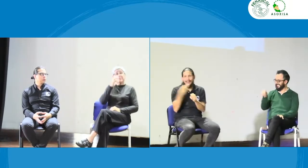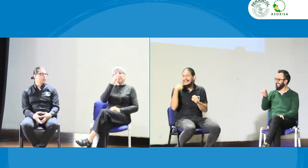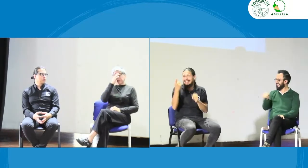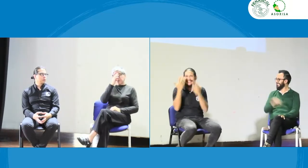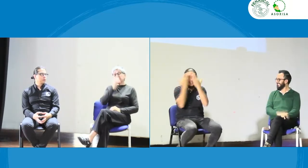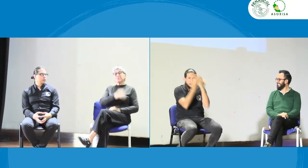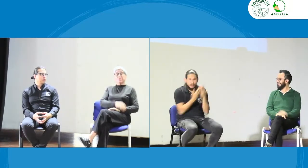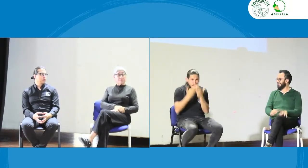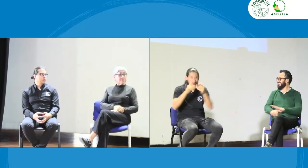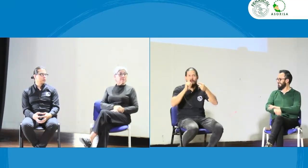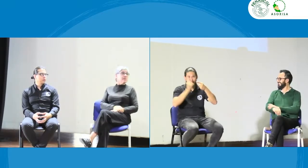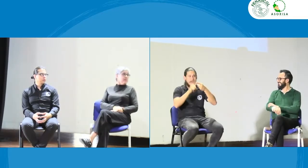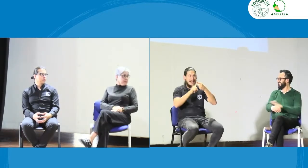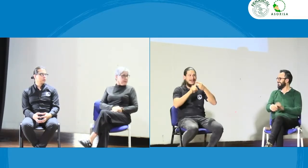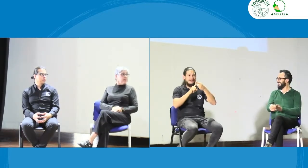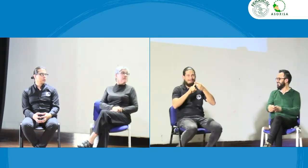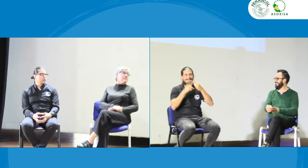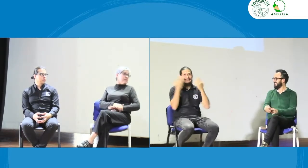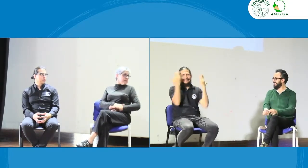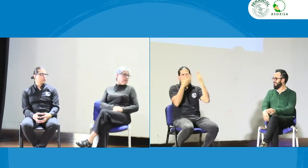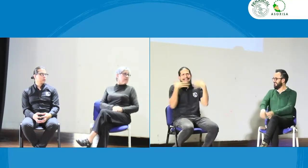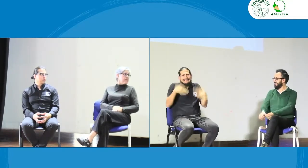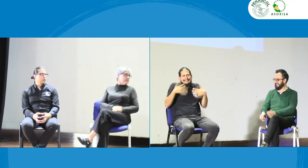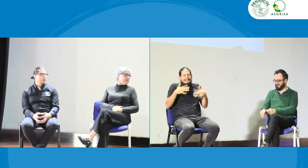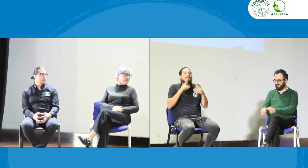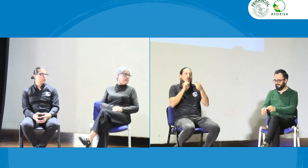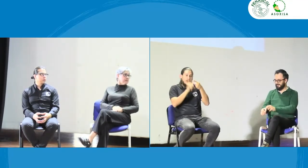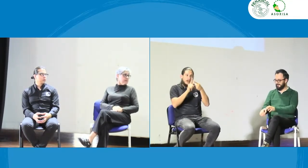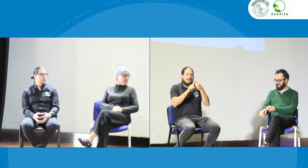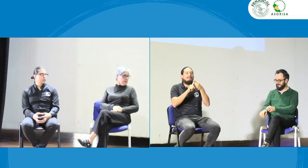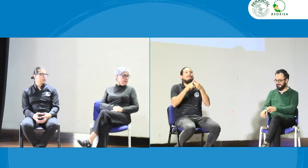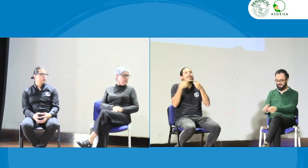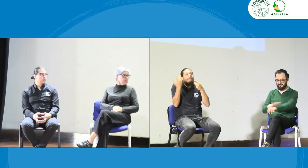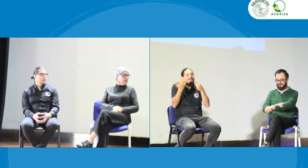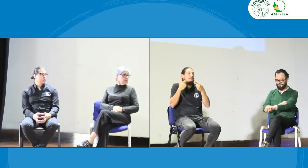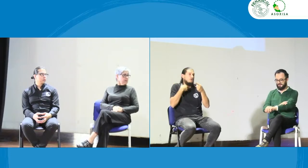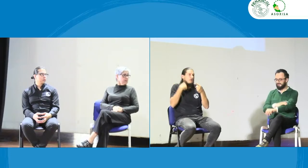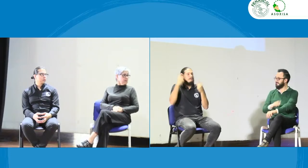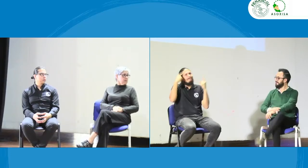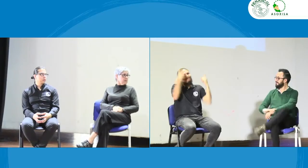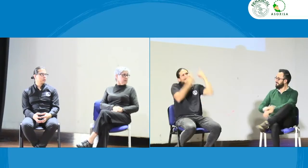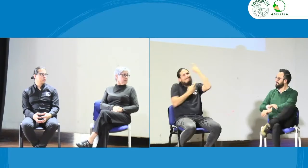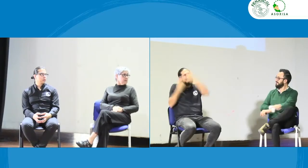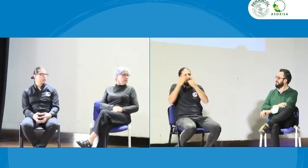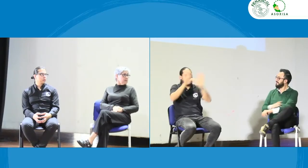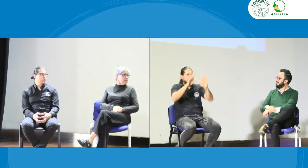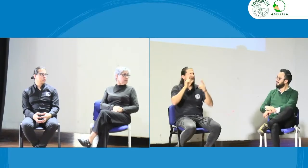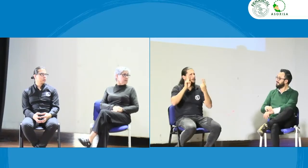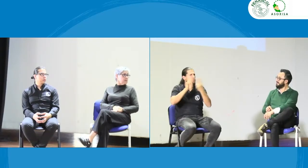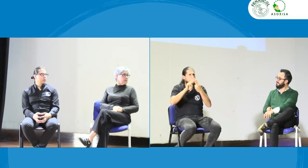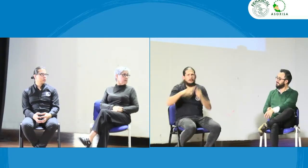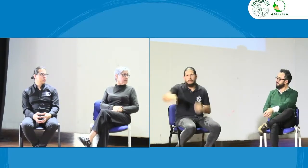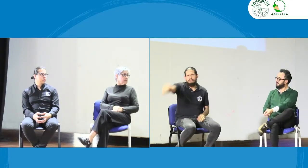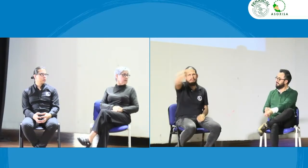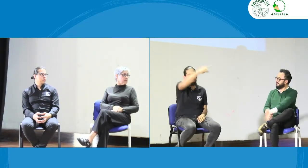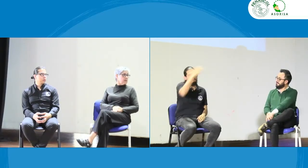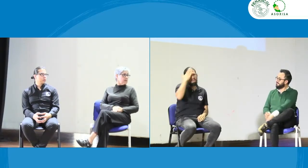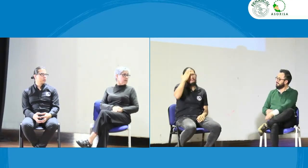proceso hay que hacer muchos estudios muchos análisis y yo aquí reflexionando ante todo lo que se ha mencionado